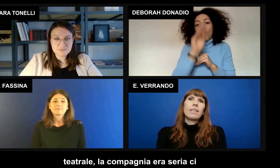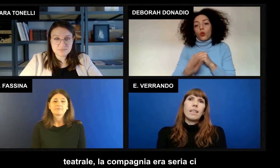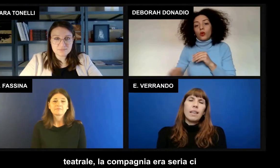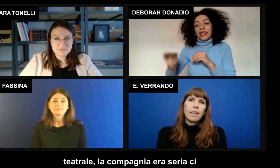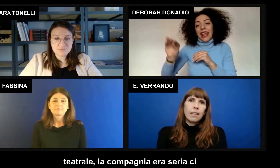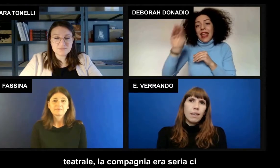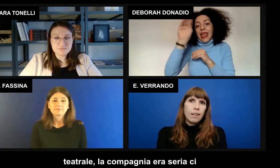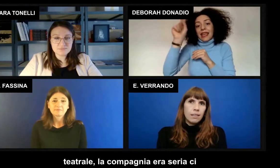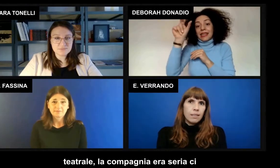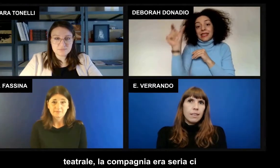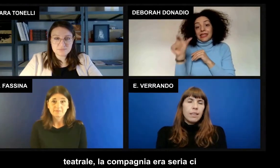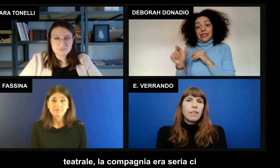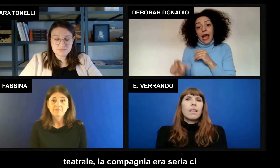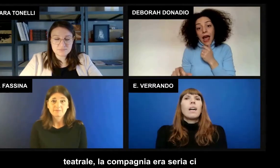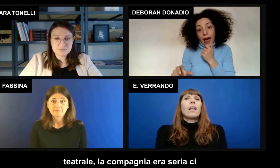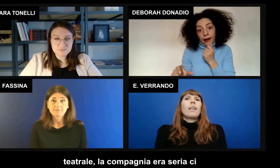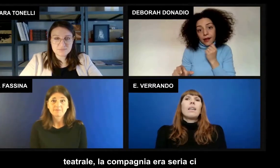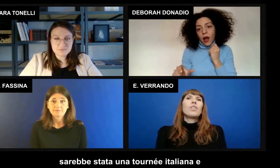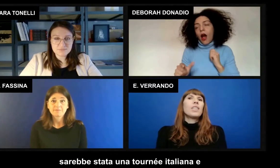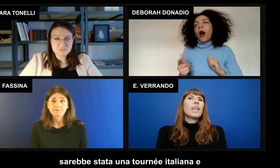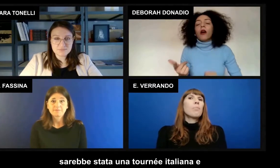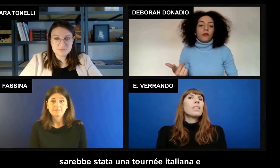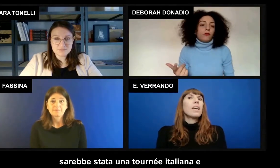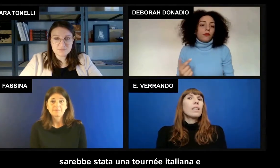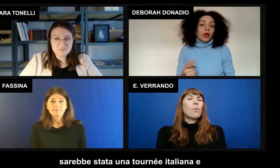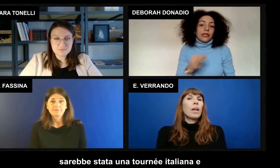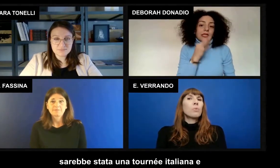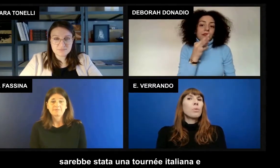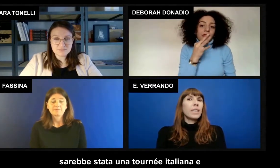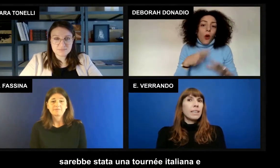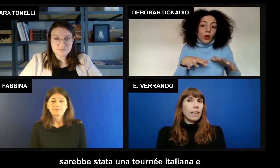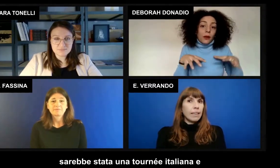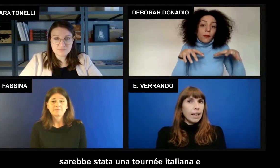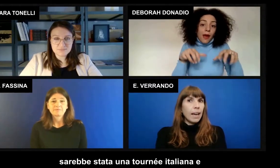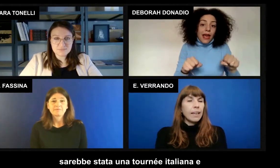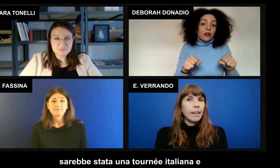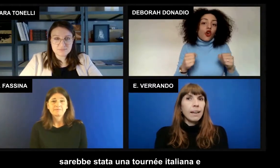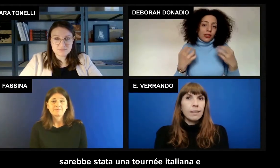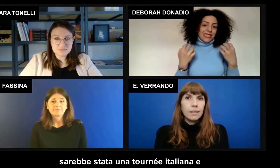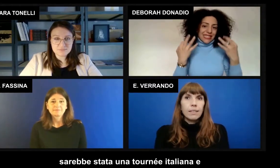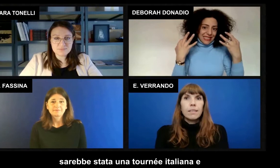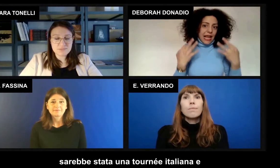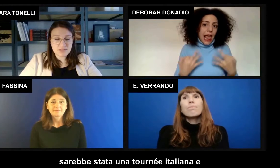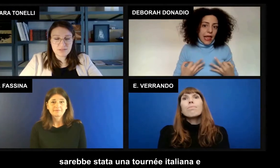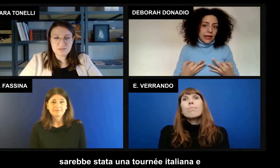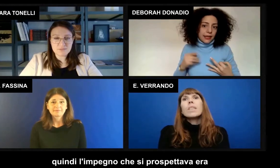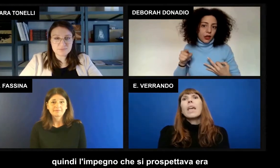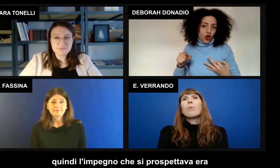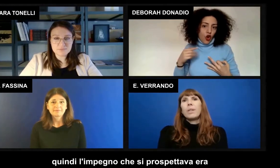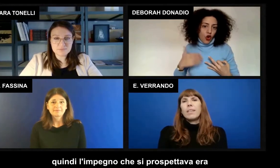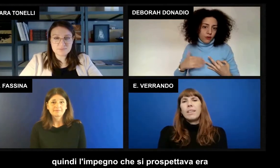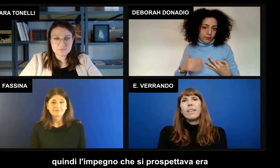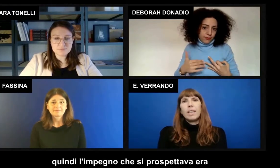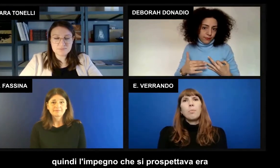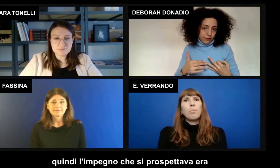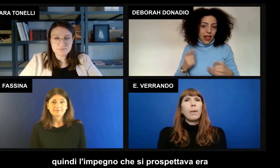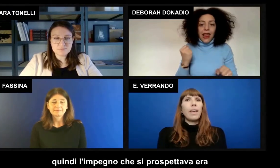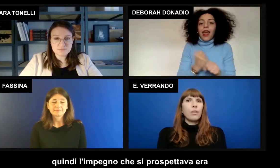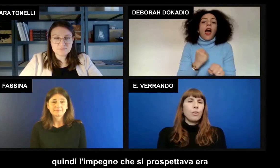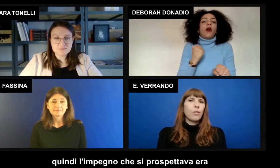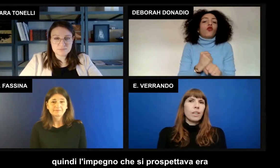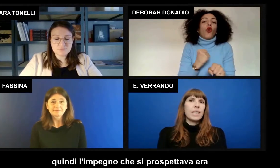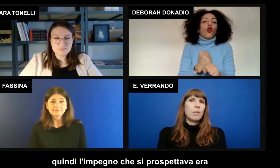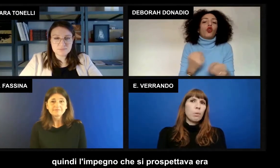era seria. Ci sarebbe stata una turna italiana. E quindi l